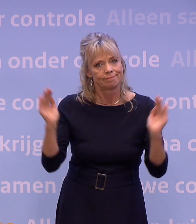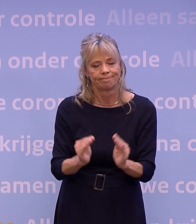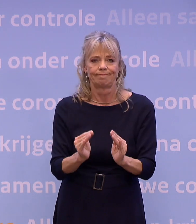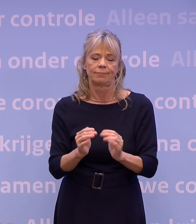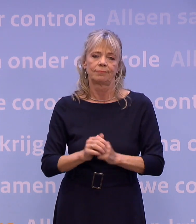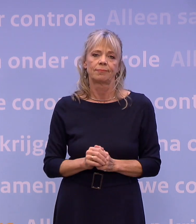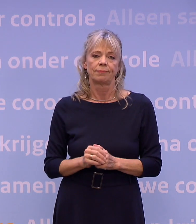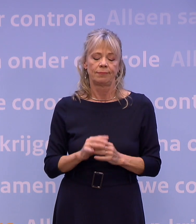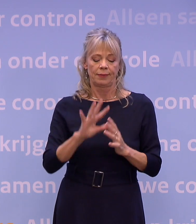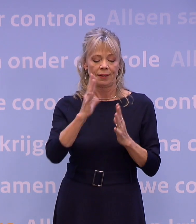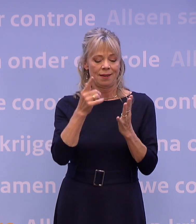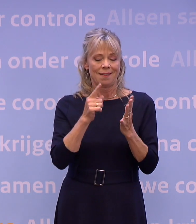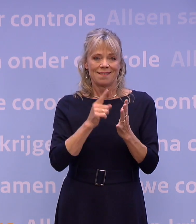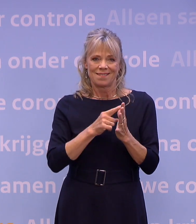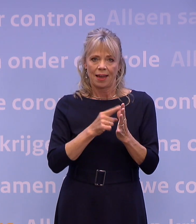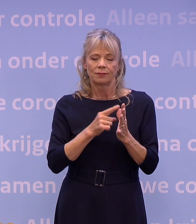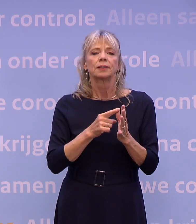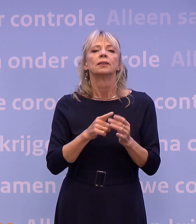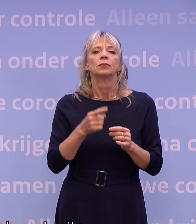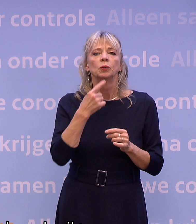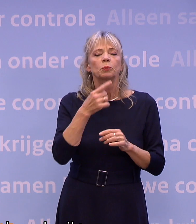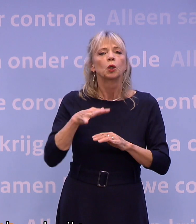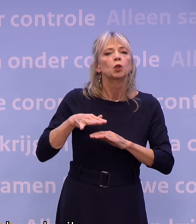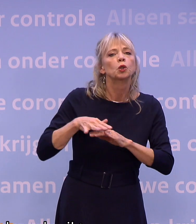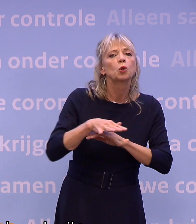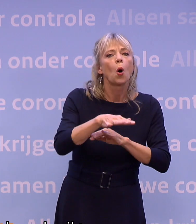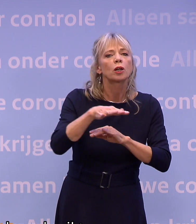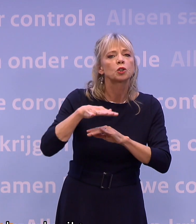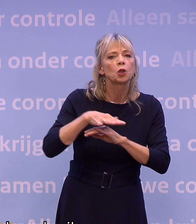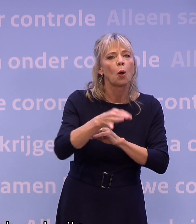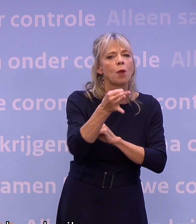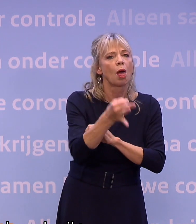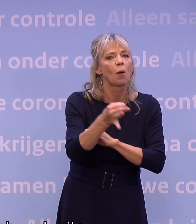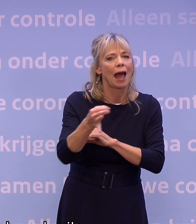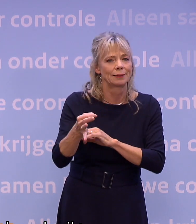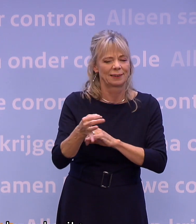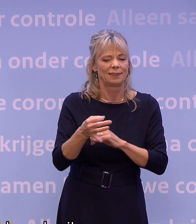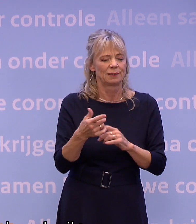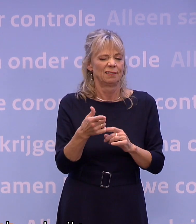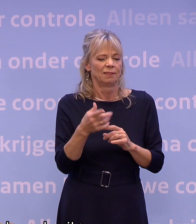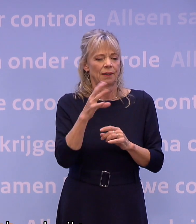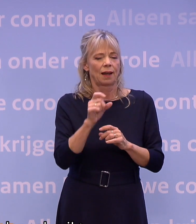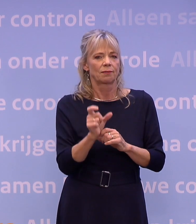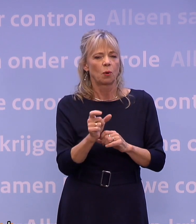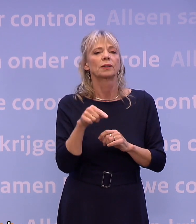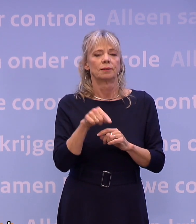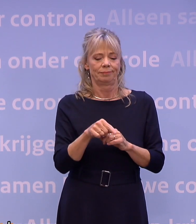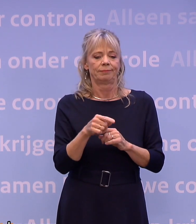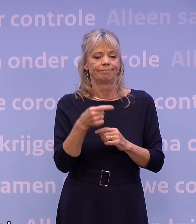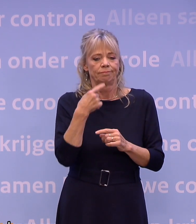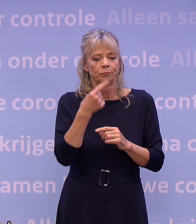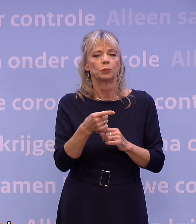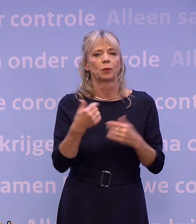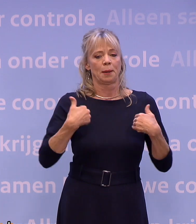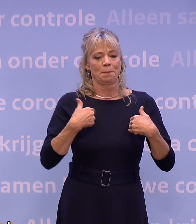Ten vijfde, de doorstroomlocaties. Ik heb dat lelijke woord al eerder gebruikt, maar dan gaat het over al die plekken waar mensen